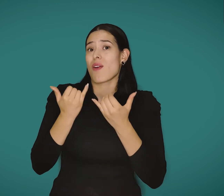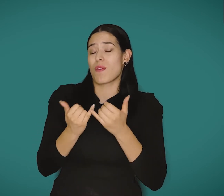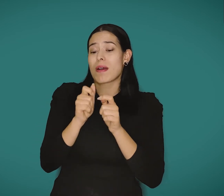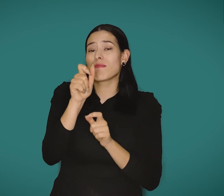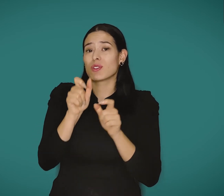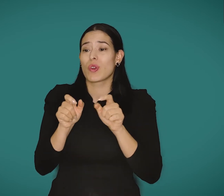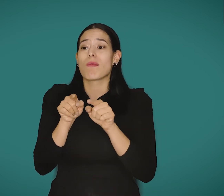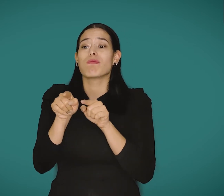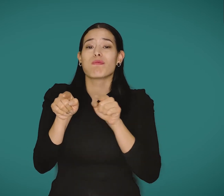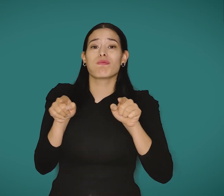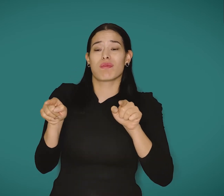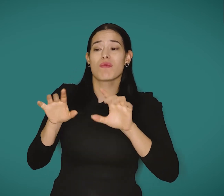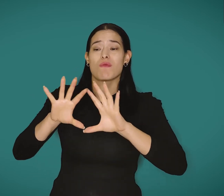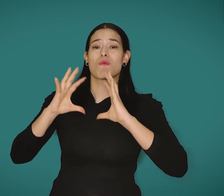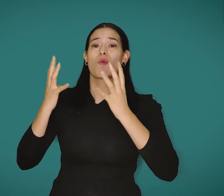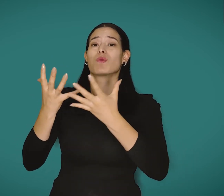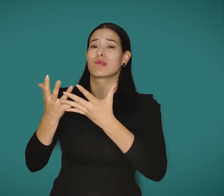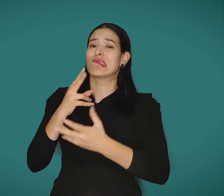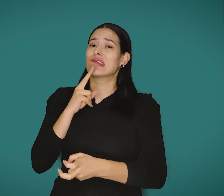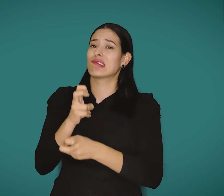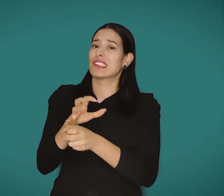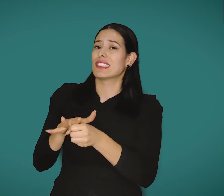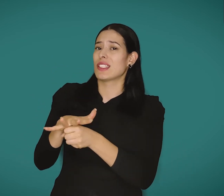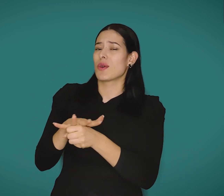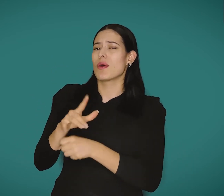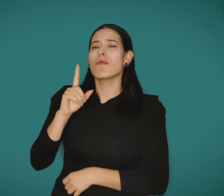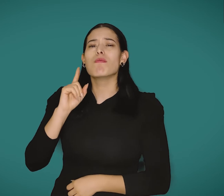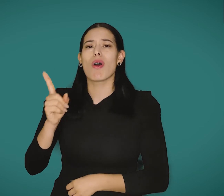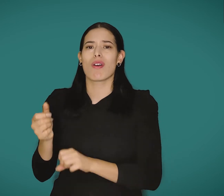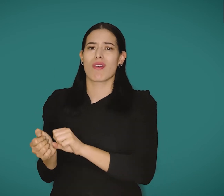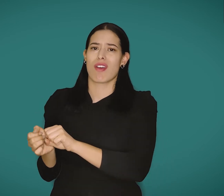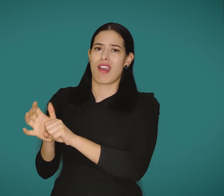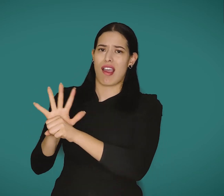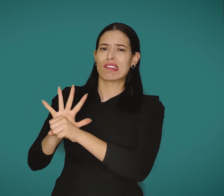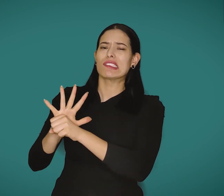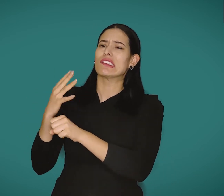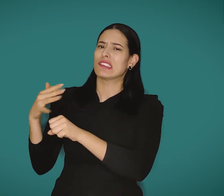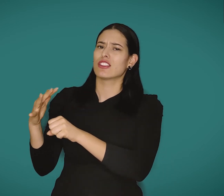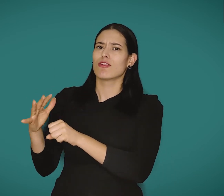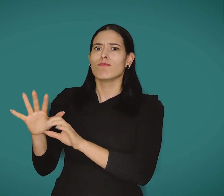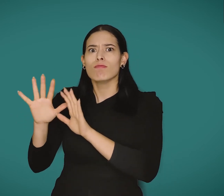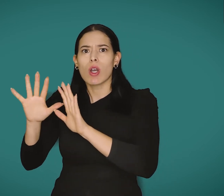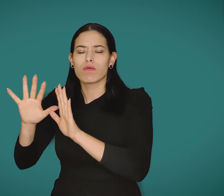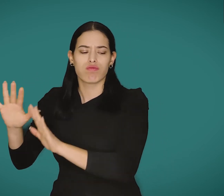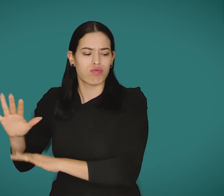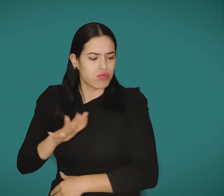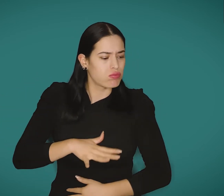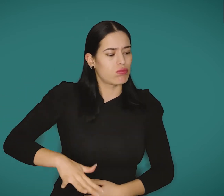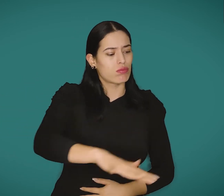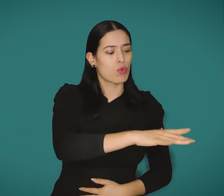Empiezo este mensaje con esa sentencia porque en un momento en el que como humanidad enfrentamos una situación difícil, el